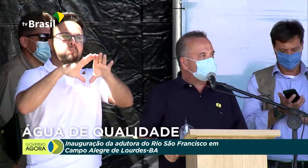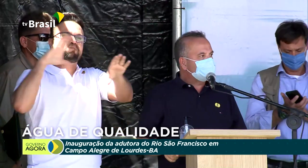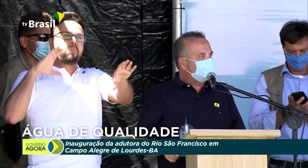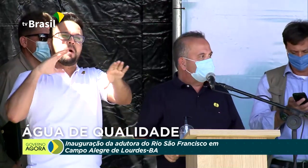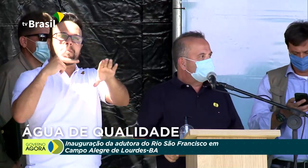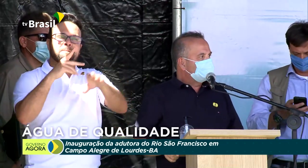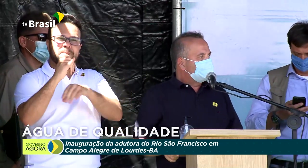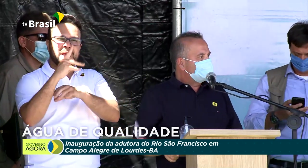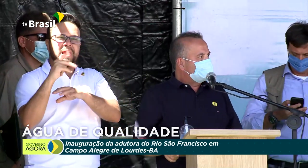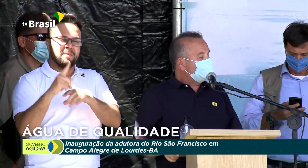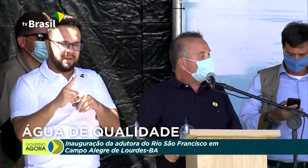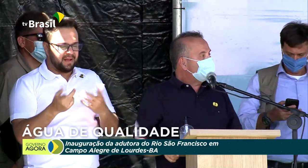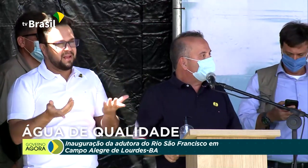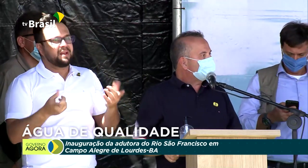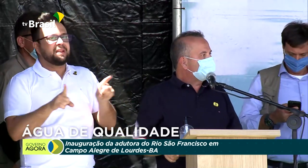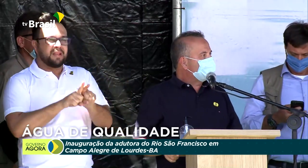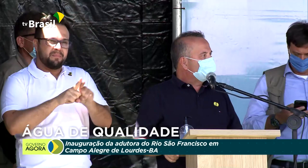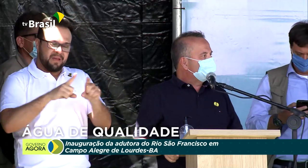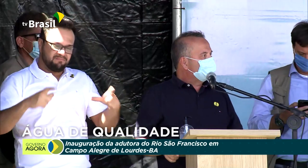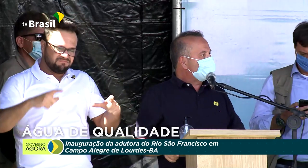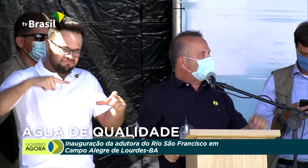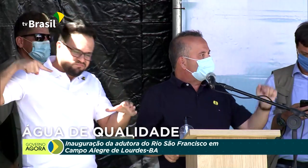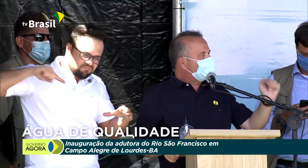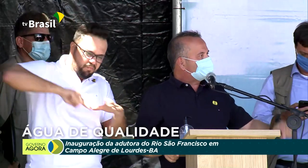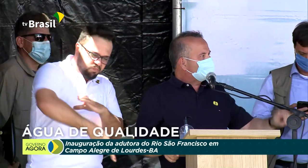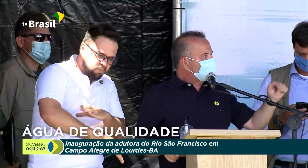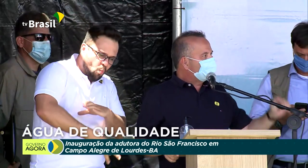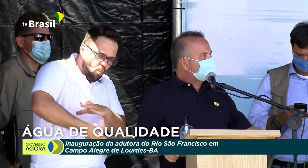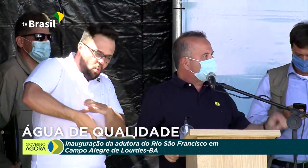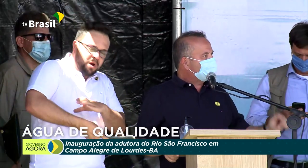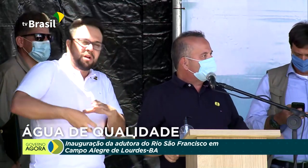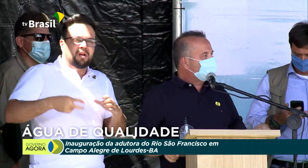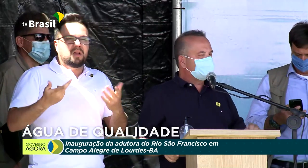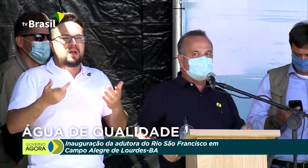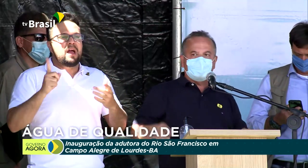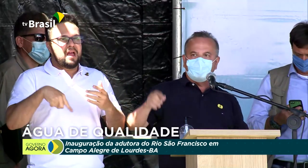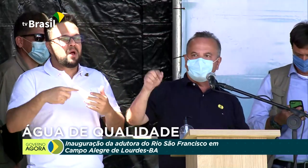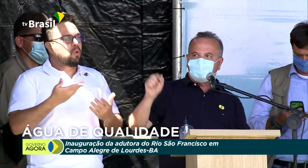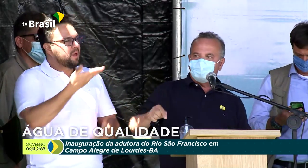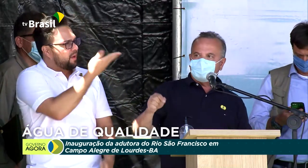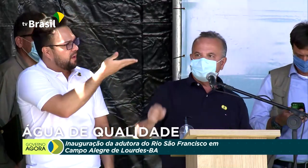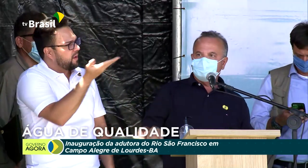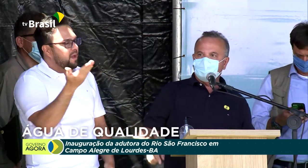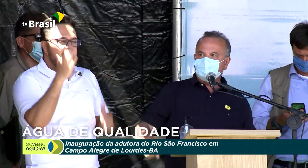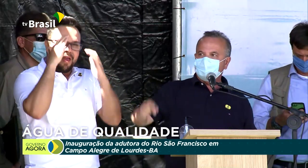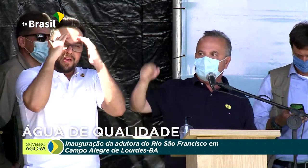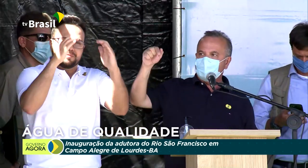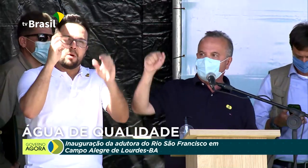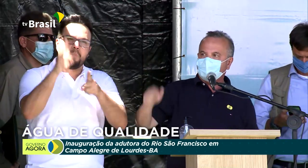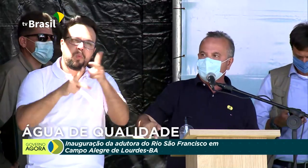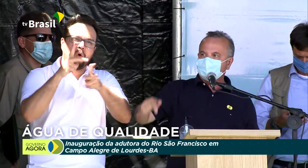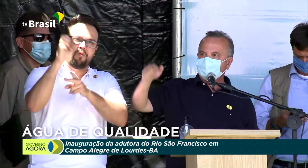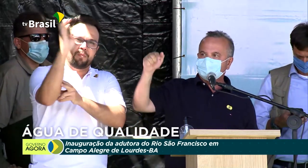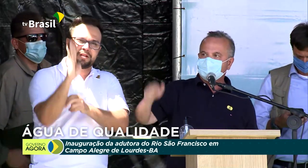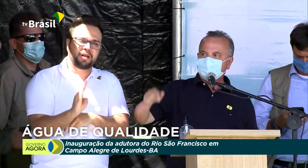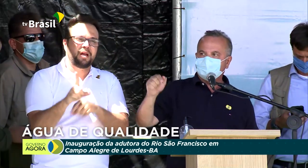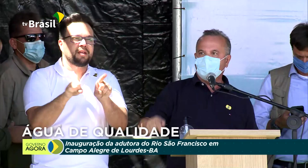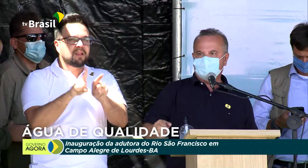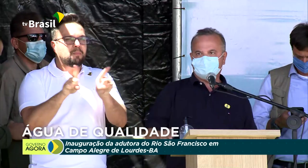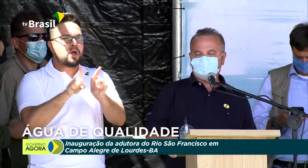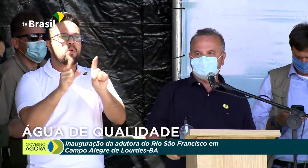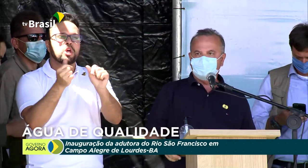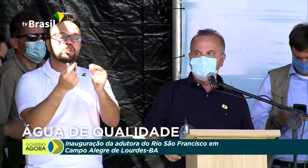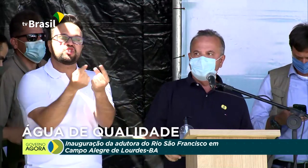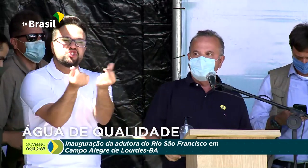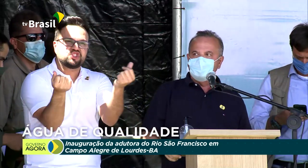Essa é a dimensão do apreço do presidente Bolsonaro ao povo brasileiro e ao recurso dos seus